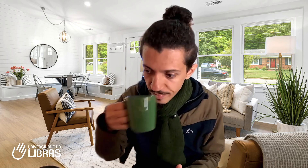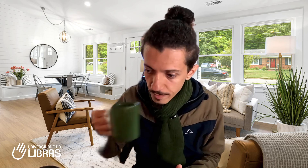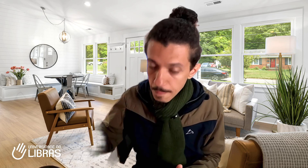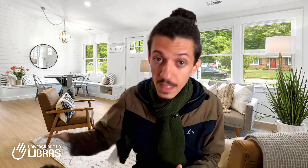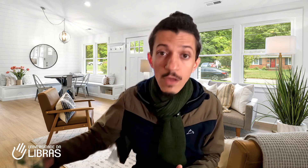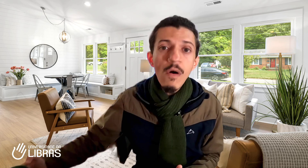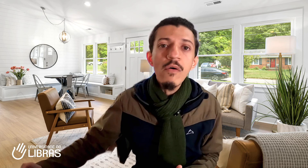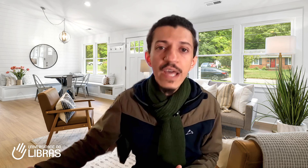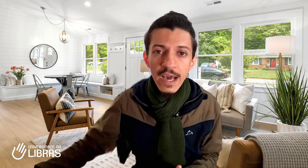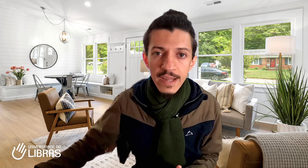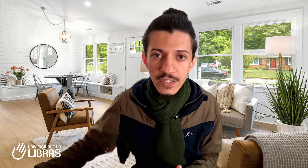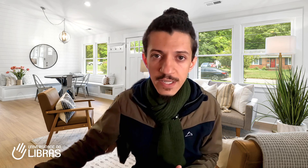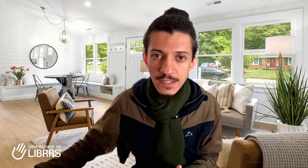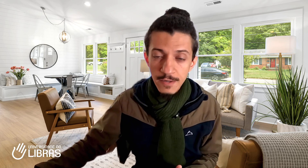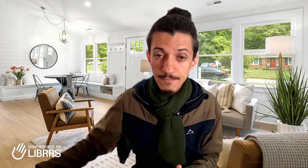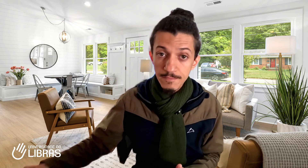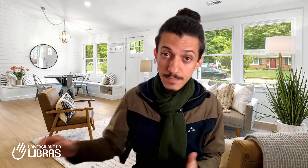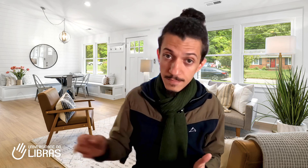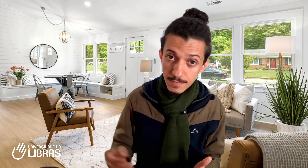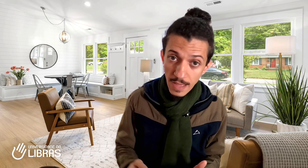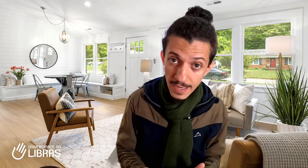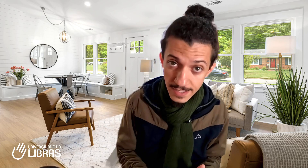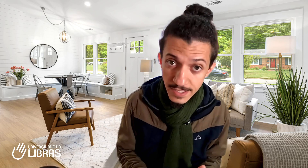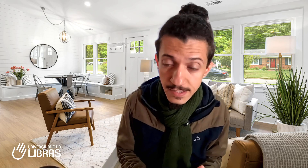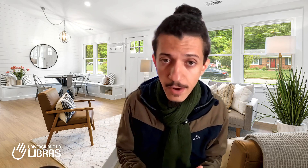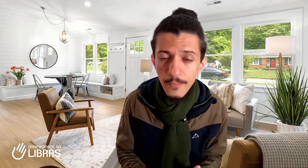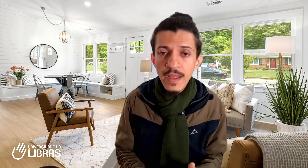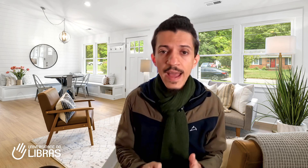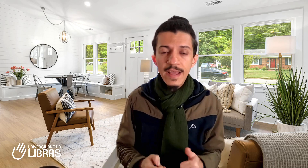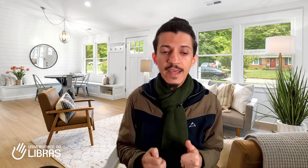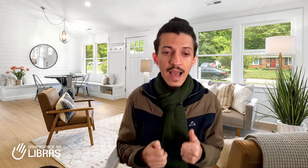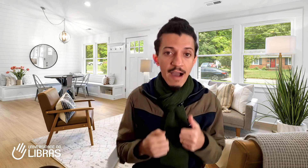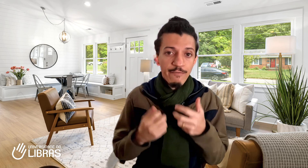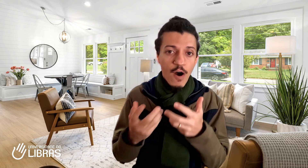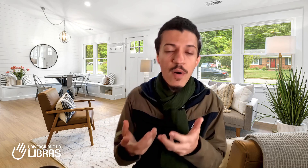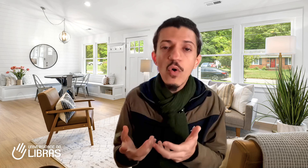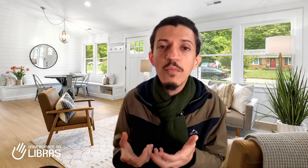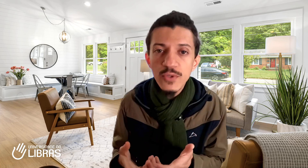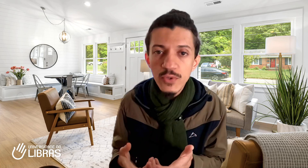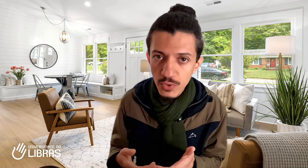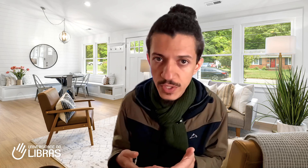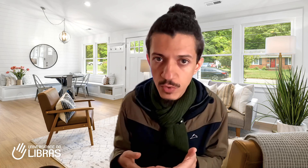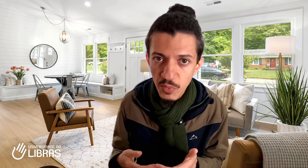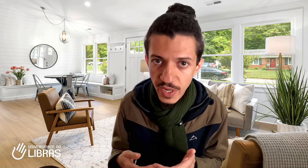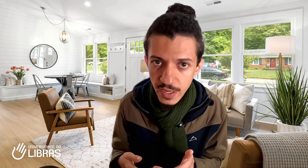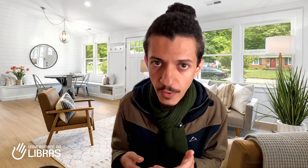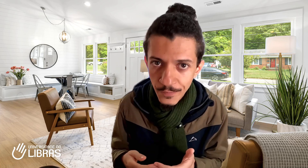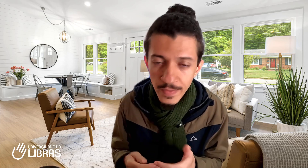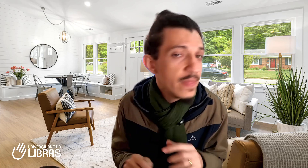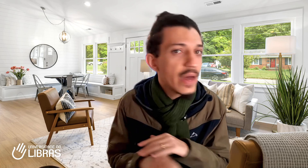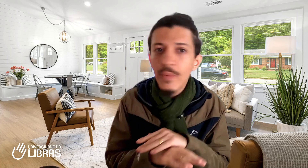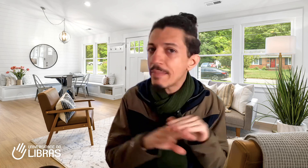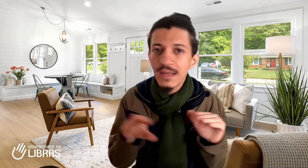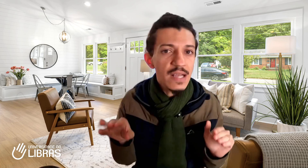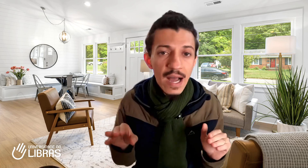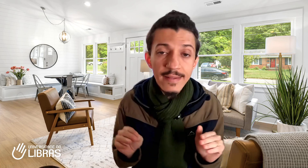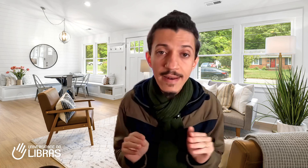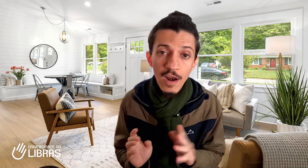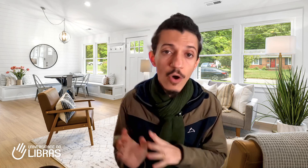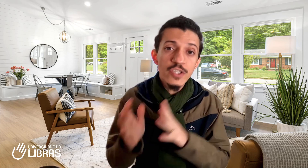Qual que é a grande questão? A grande questão é que a forma como os surdos se comunicam não é baseada na lógica